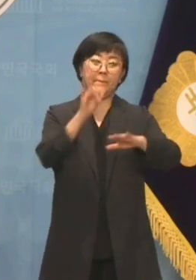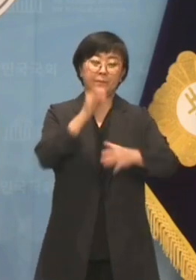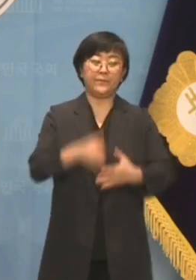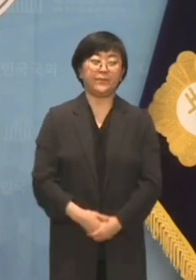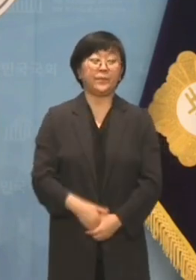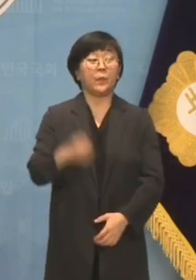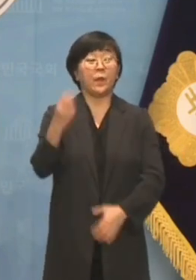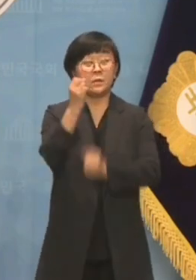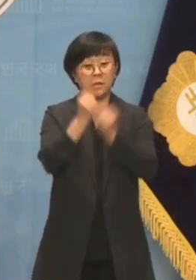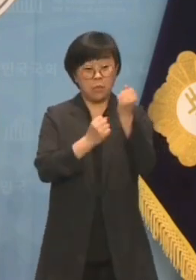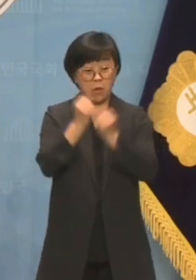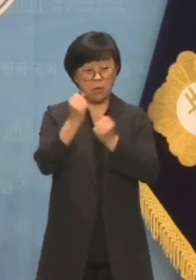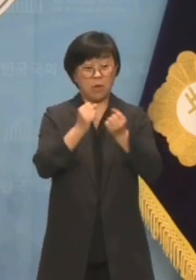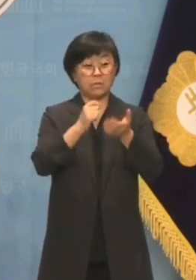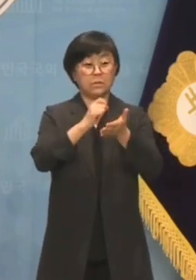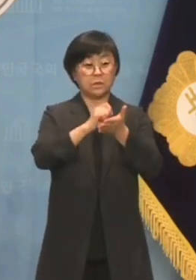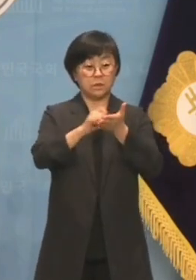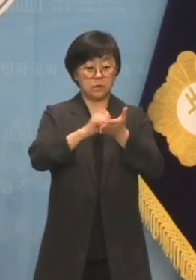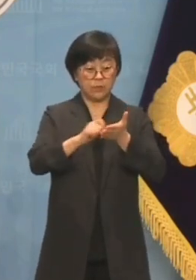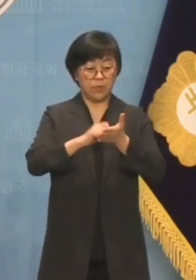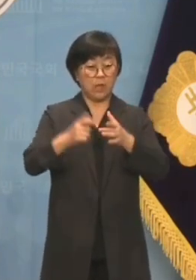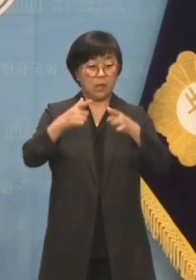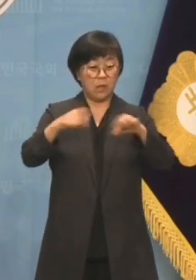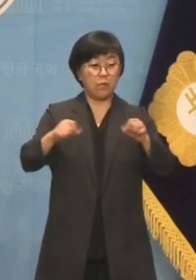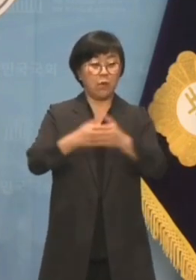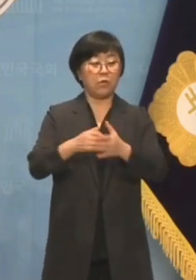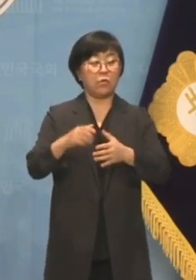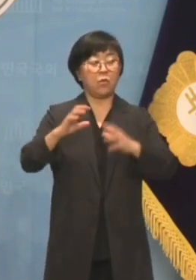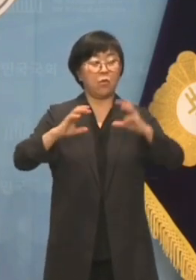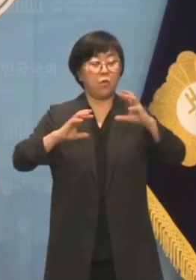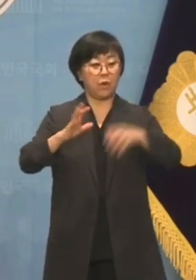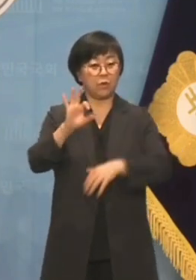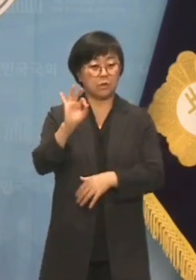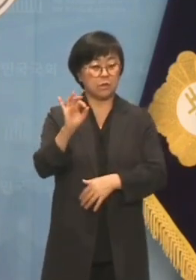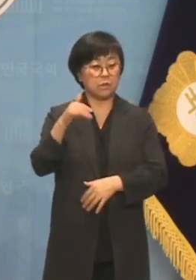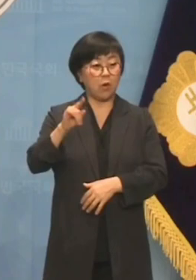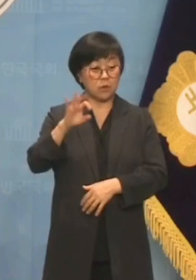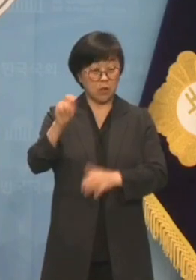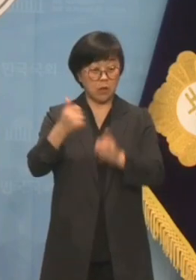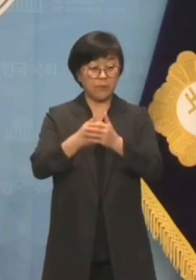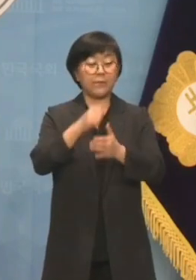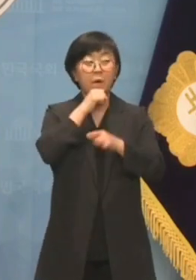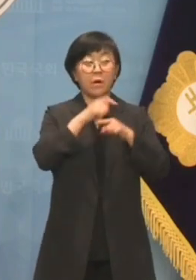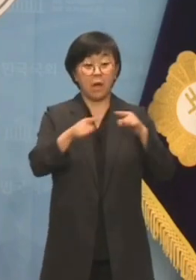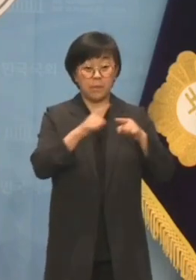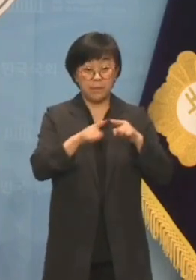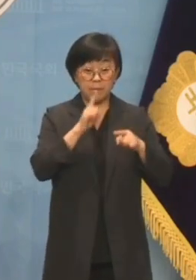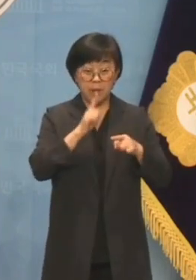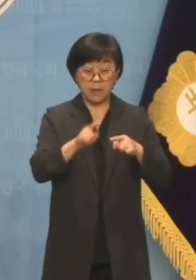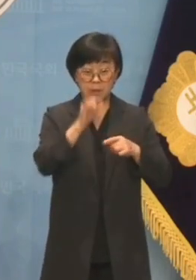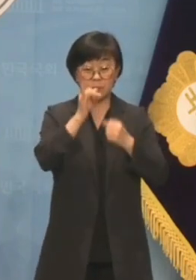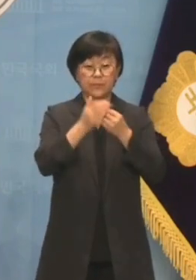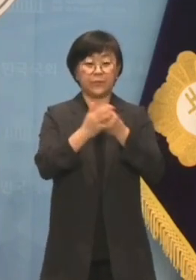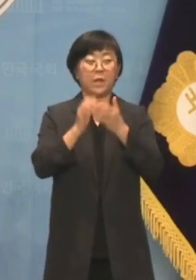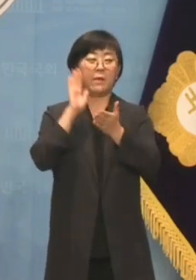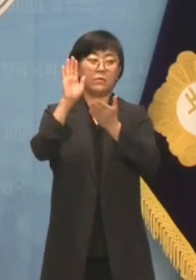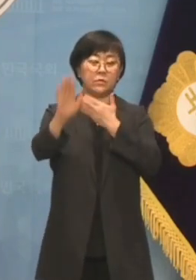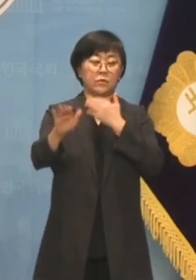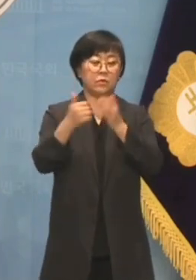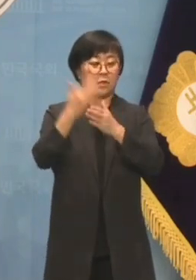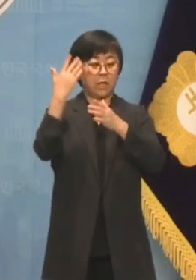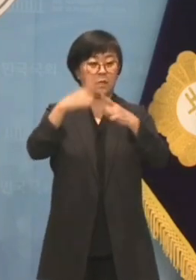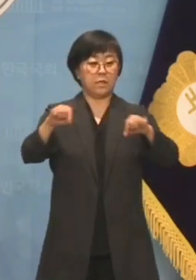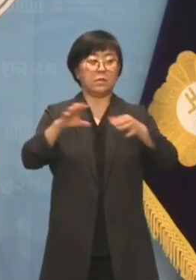다시 말해 제 글은 일본 외교 청소를 어떻게 평가하겠느냐에 따라서 앞으로